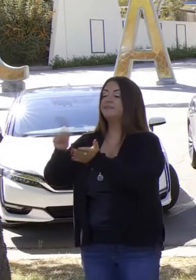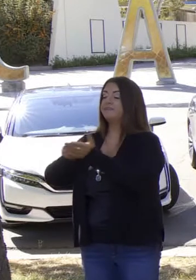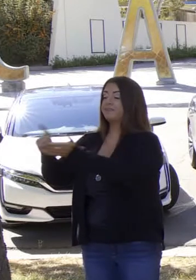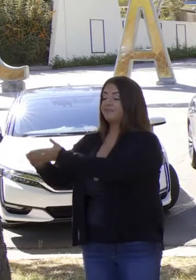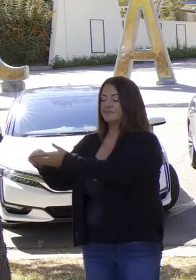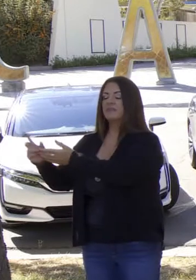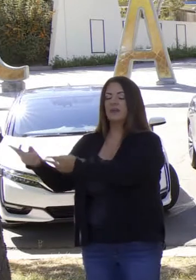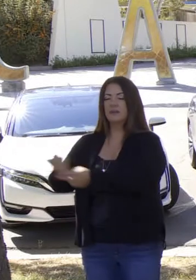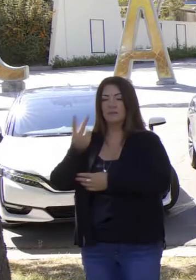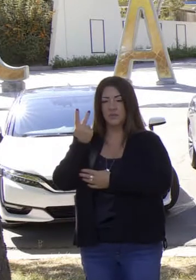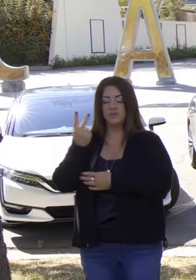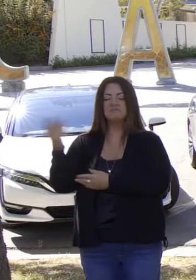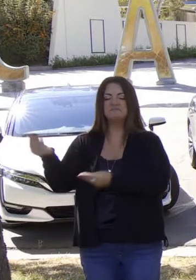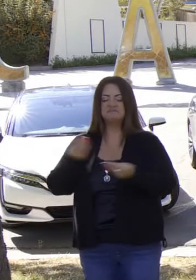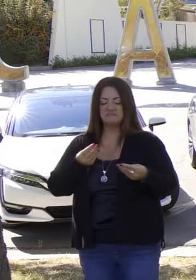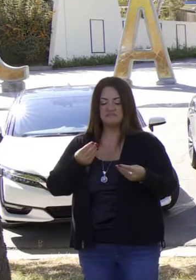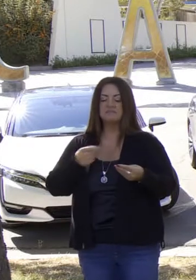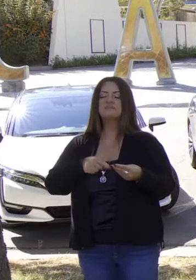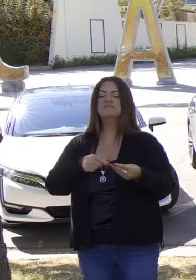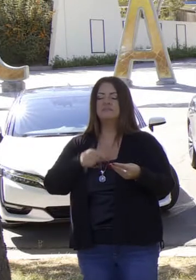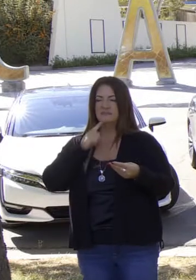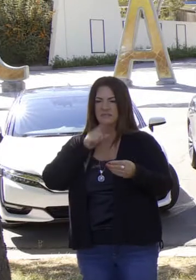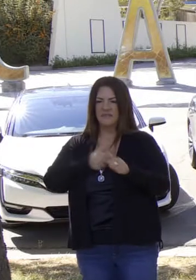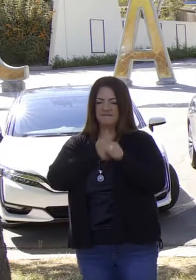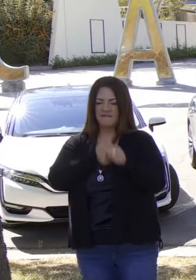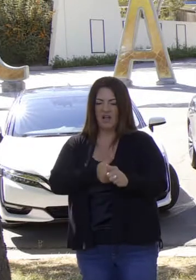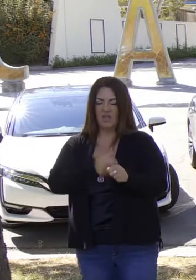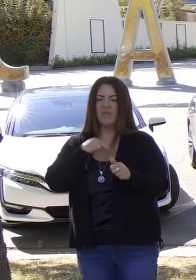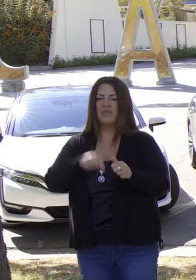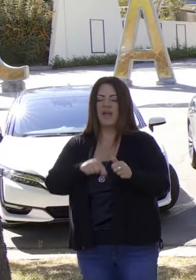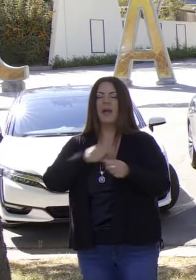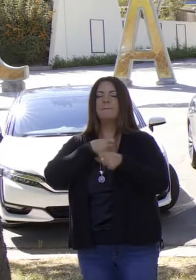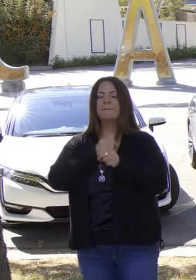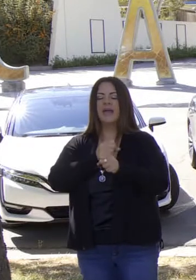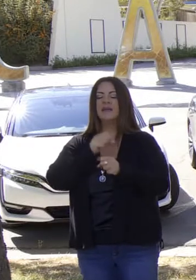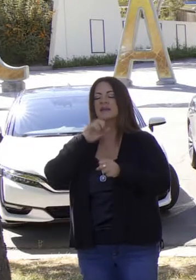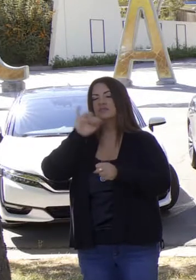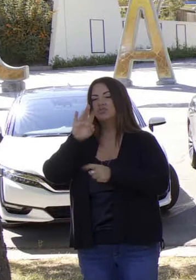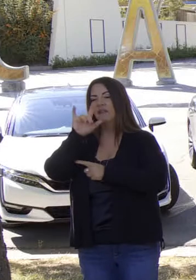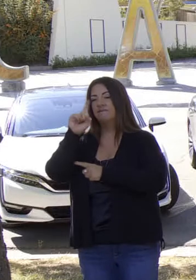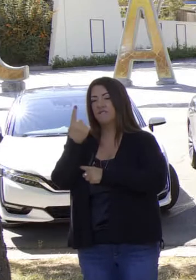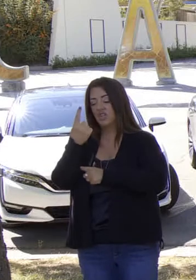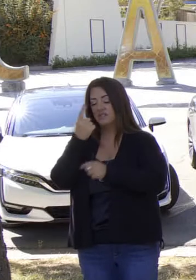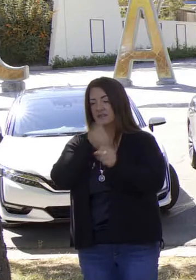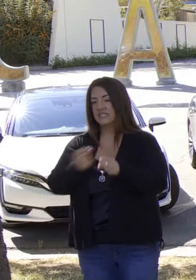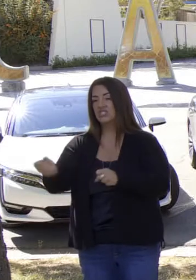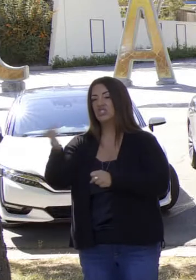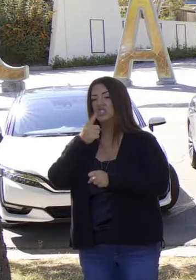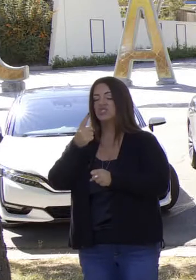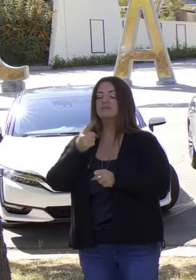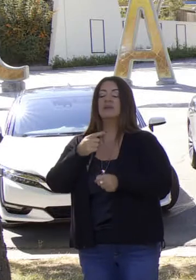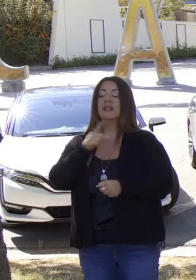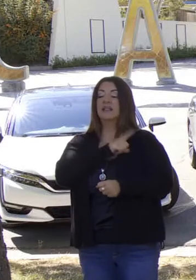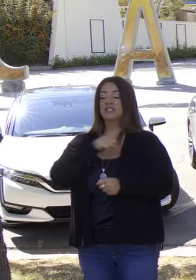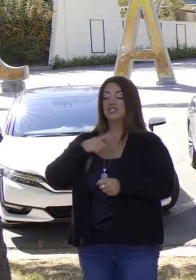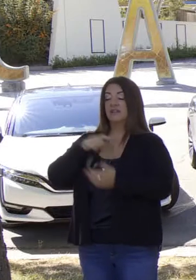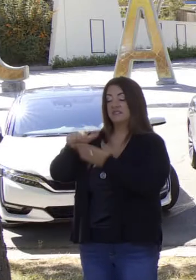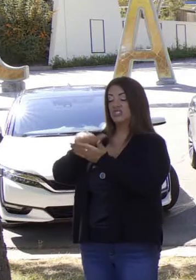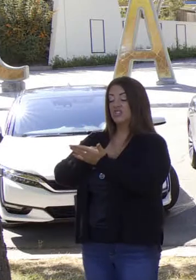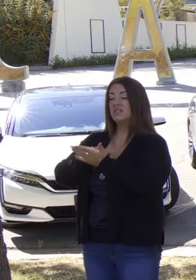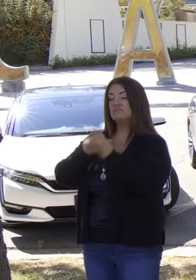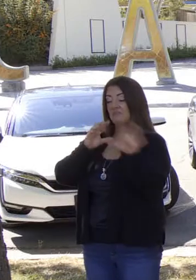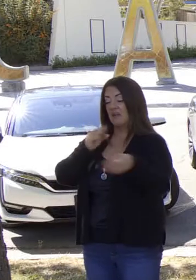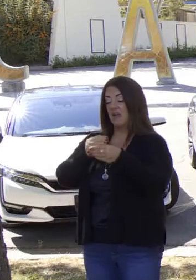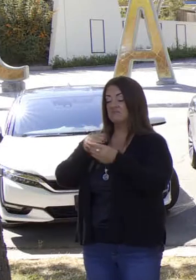Los requisitos en esta orden judicial de tomar estos estudios y actualizarlas, hacerlas real para el primero de julio del año